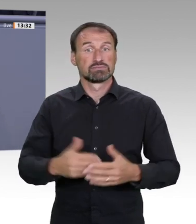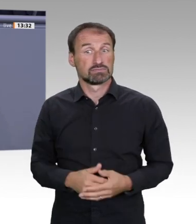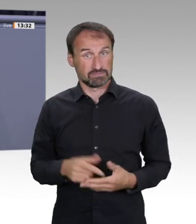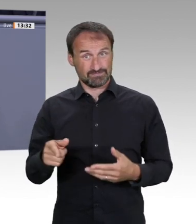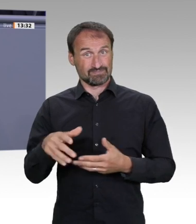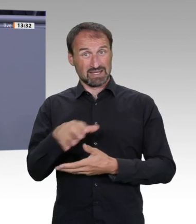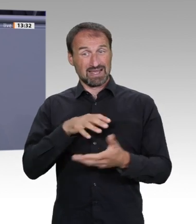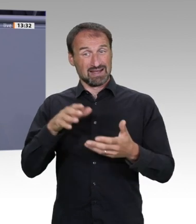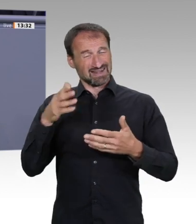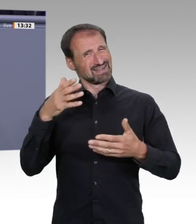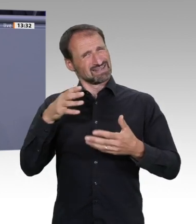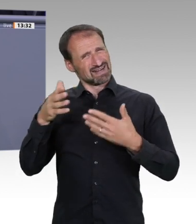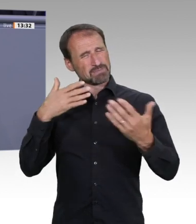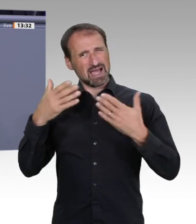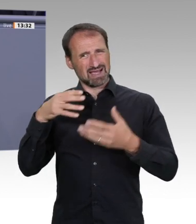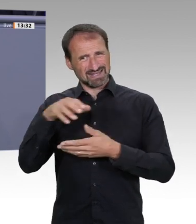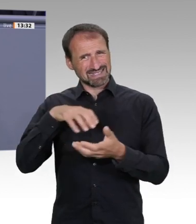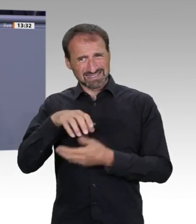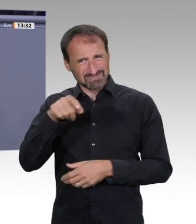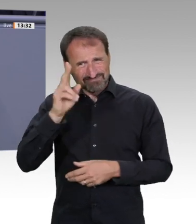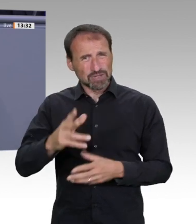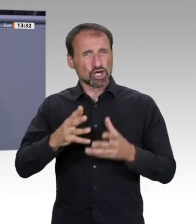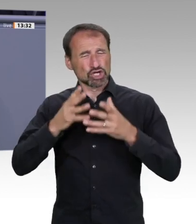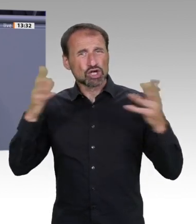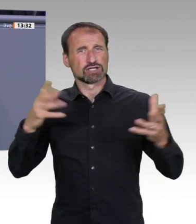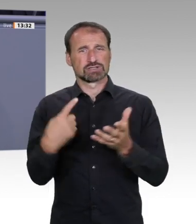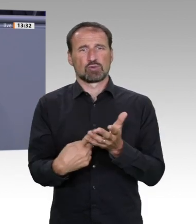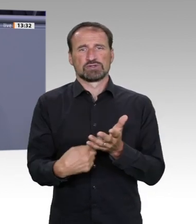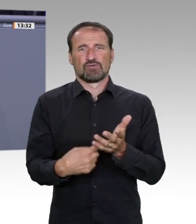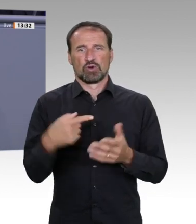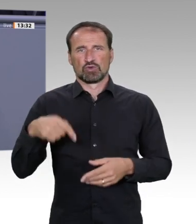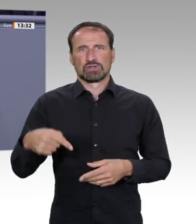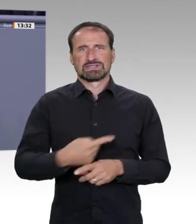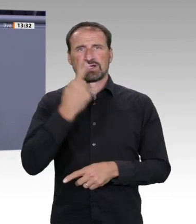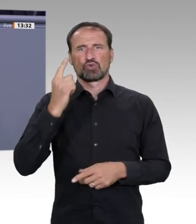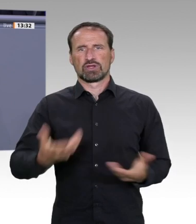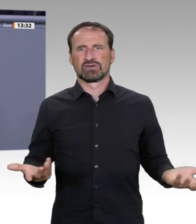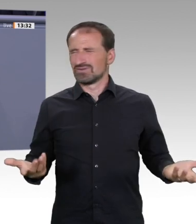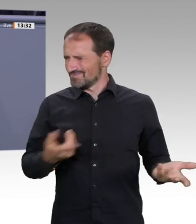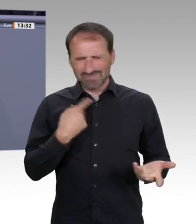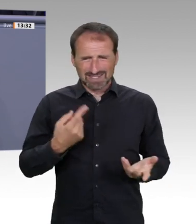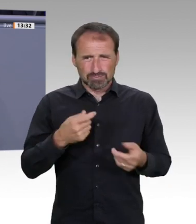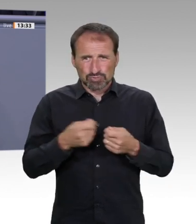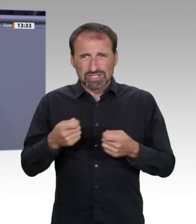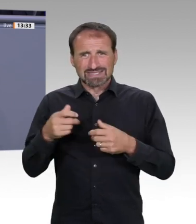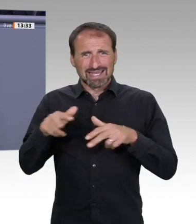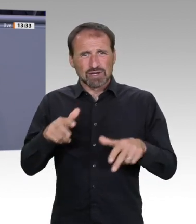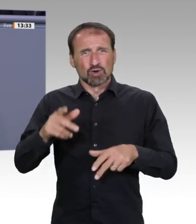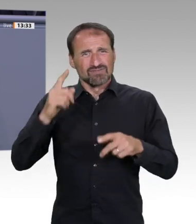in E-Mobilität und in die Forschung dazu. Fakt ist, im Bundesministerium sinken die Ausgaben für Forschung in E-Mobilität.